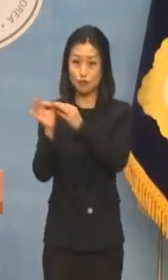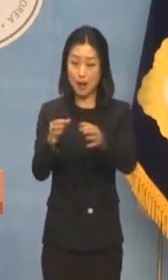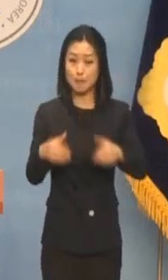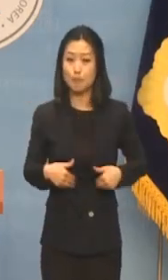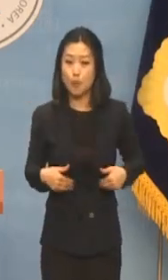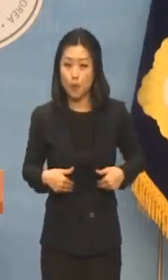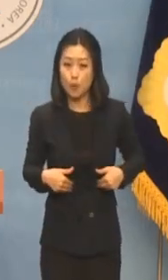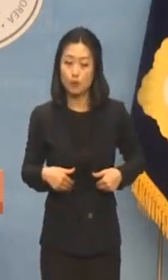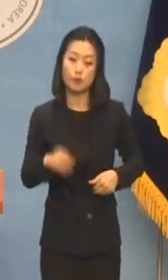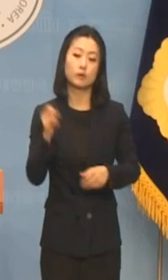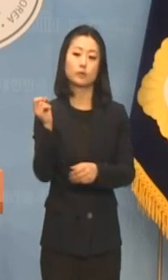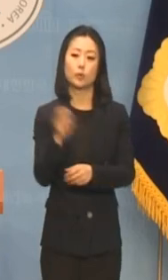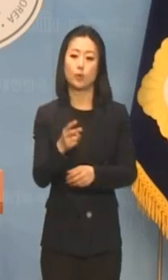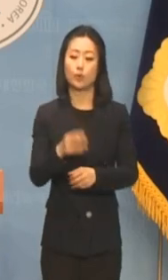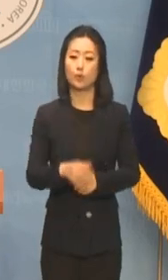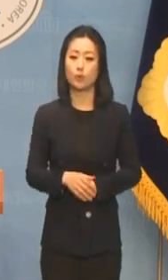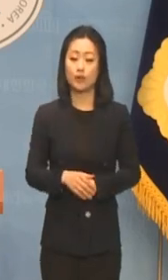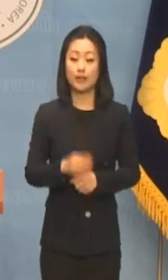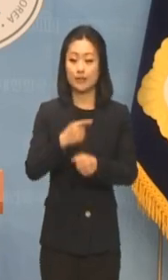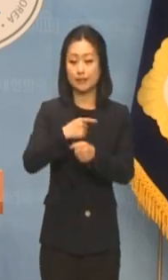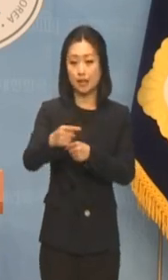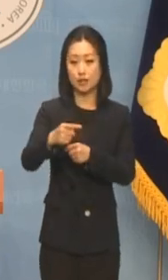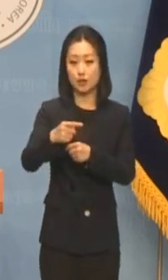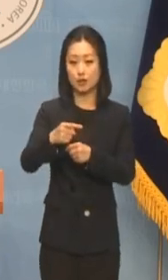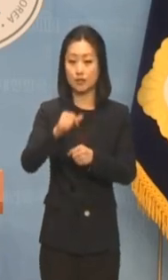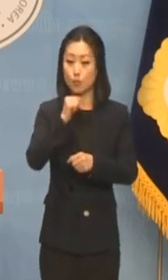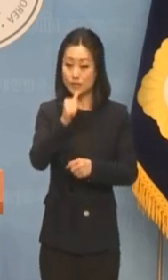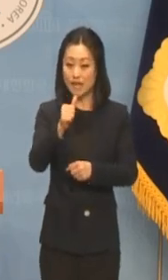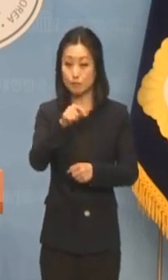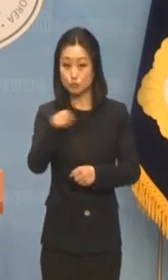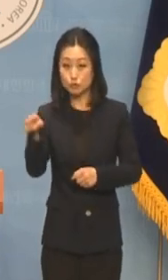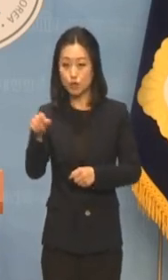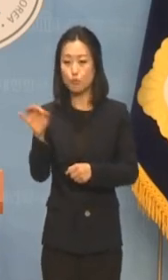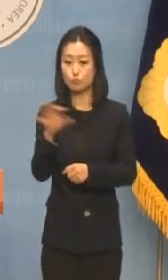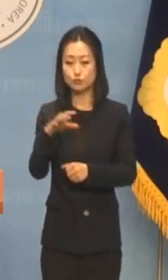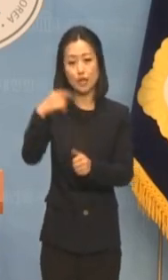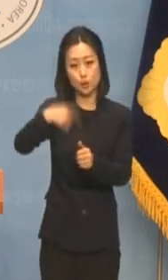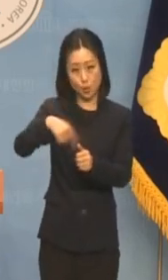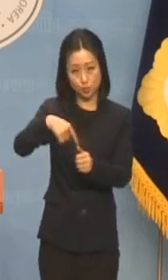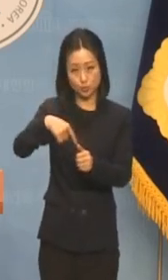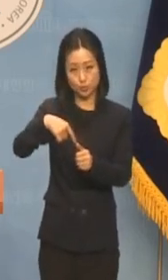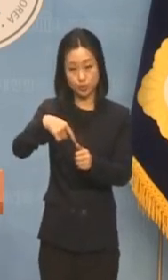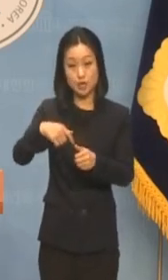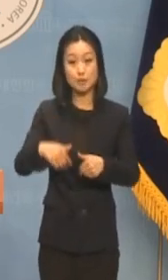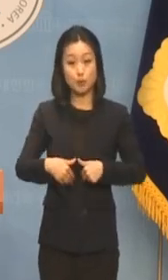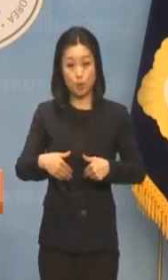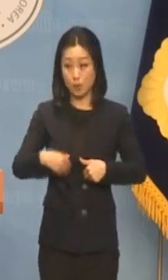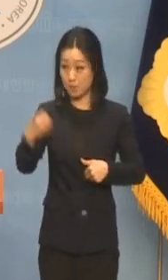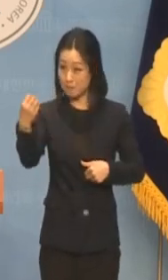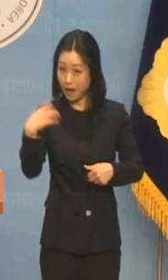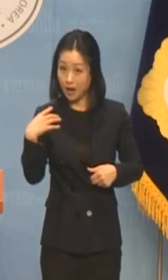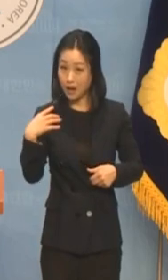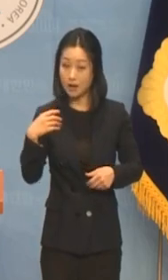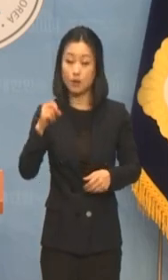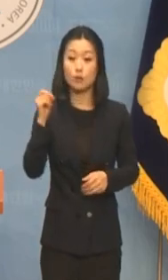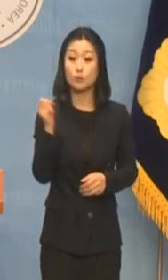이뿐만이 아닙니다. 내년 5세부터 무상교육, 무상보육을 실시하겠다고 하지를 않나